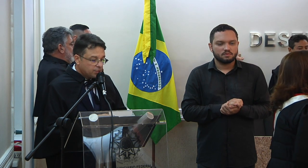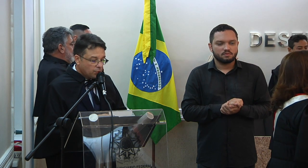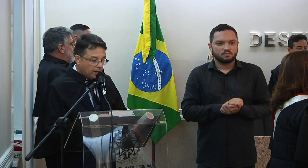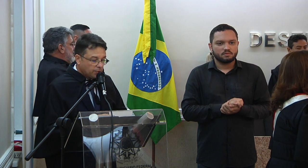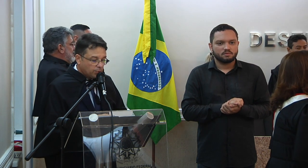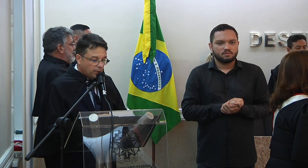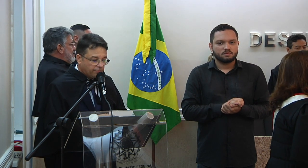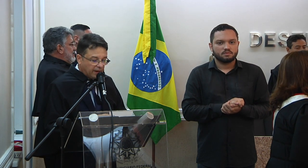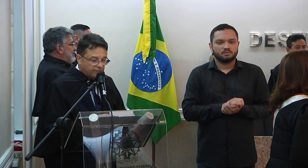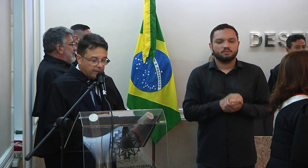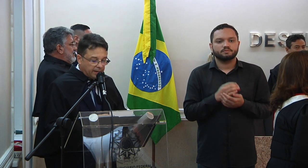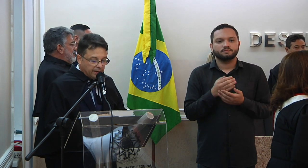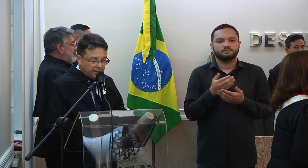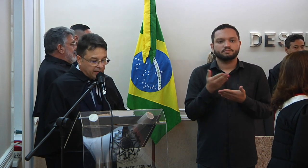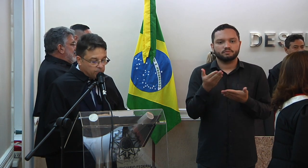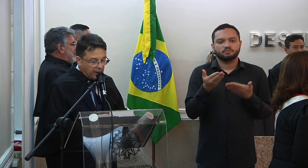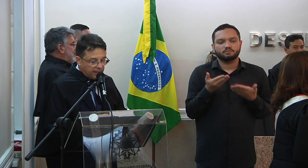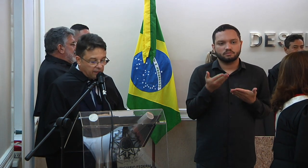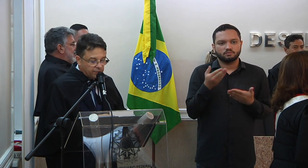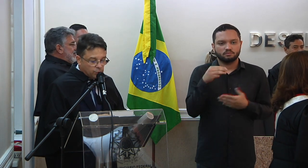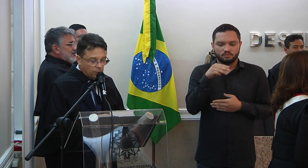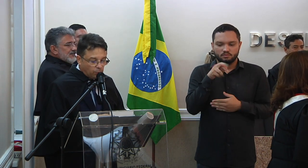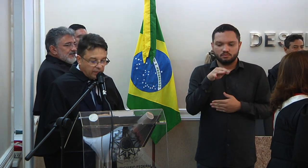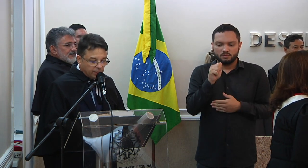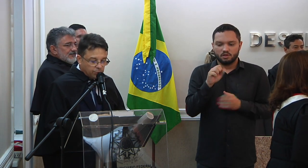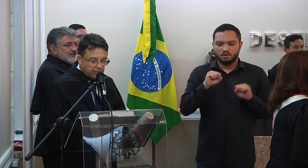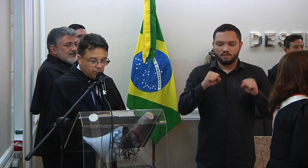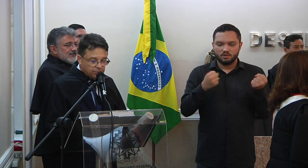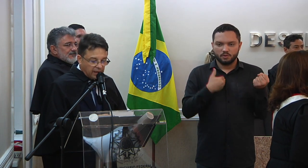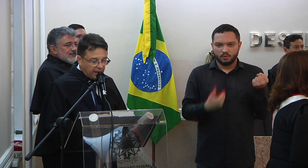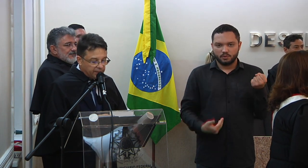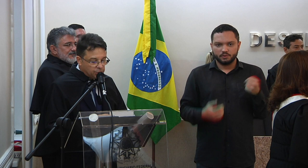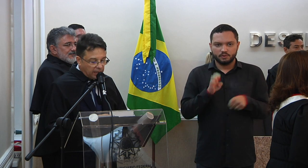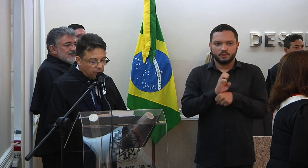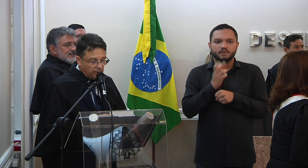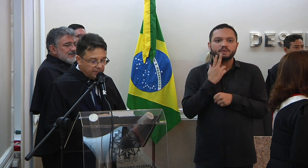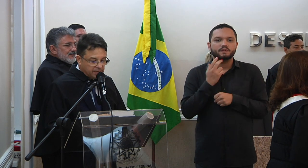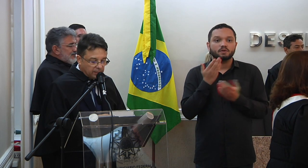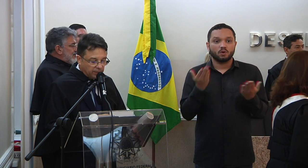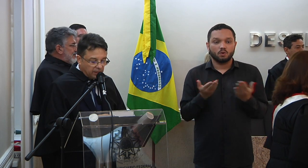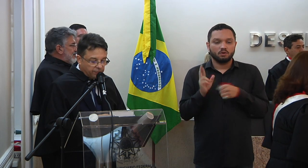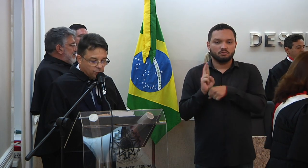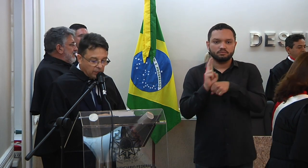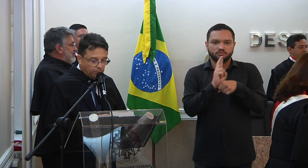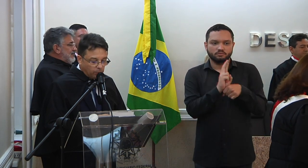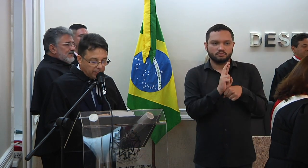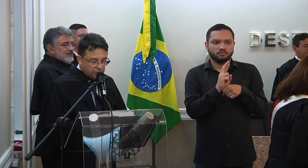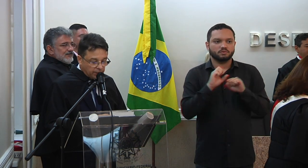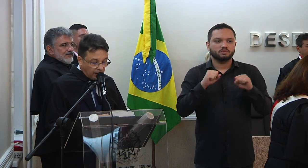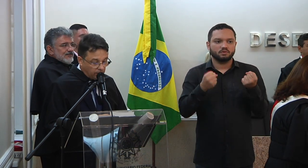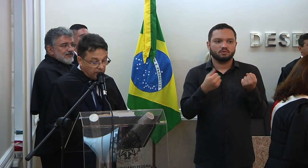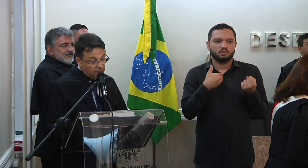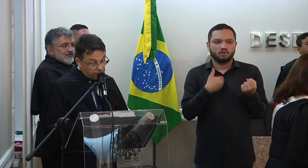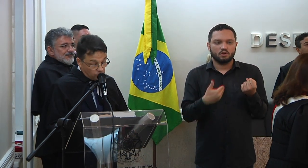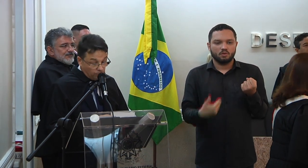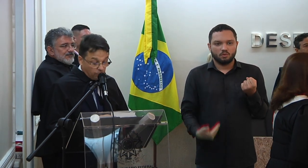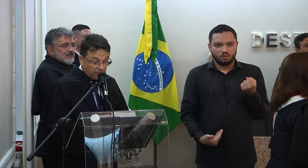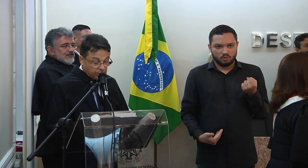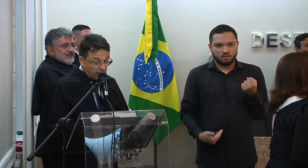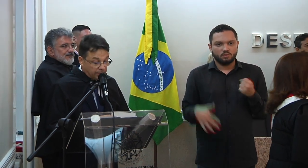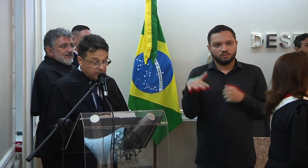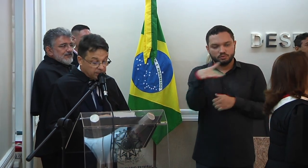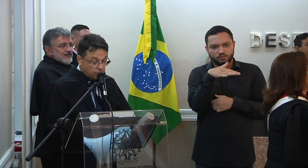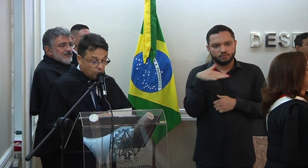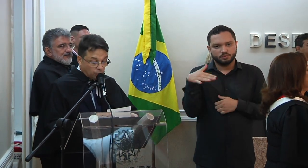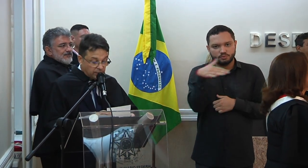Excelentíssima senhora doutora Flávia Maria Andrade Maia, defensora pública do Estado do Ceará, neste ato representando a Defensoria Pública Geral, a Defensora